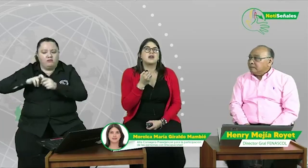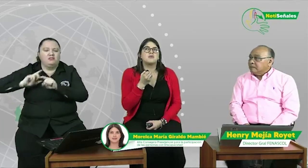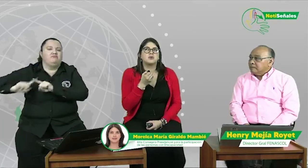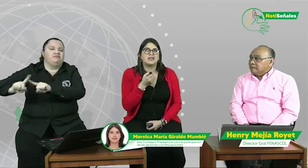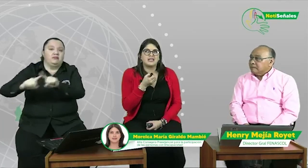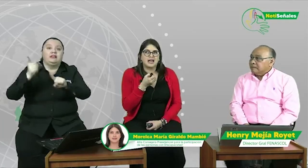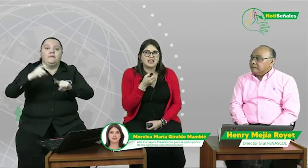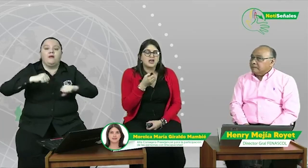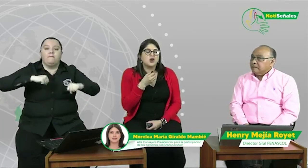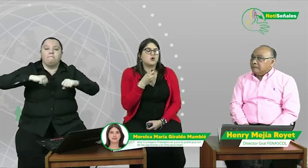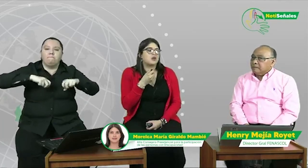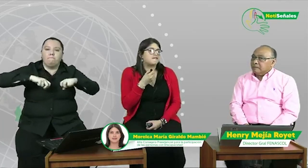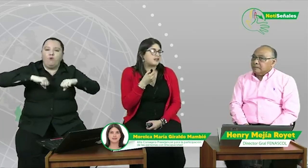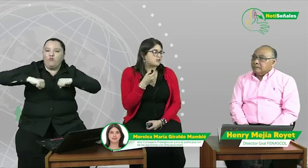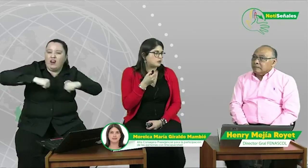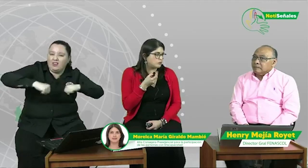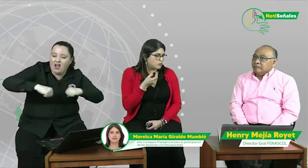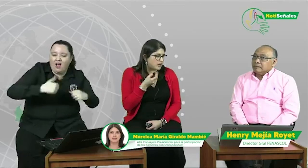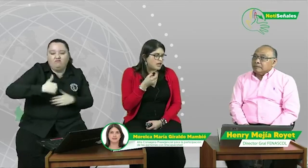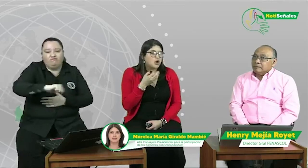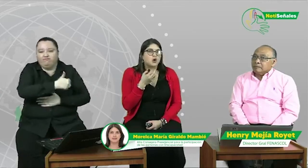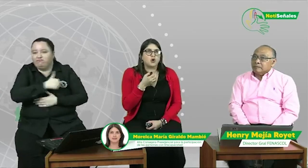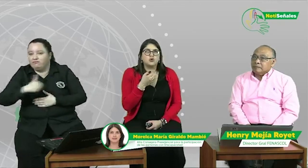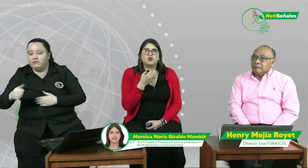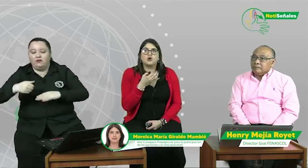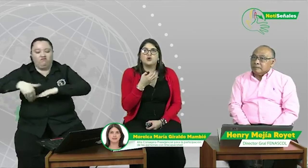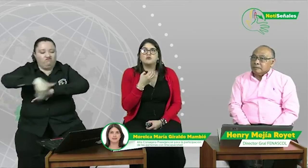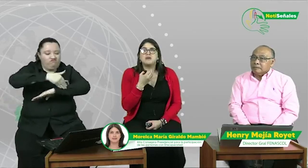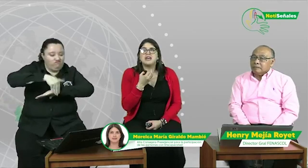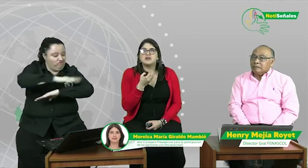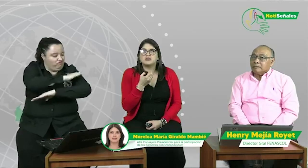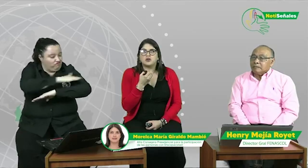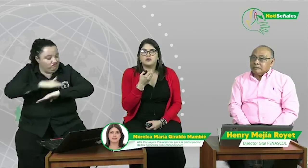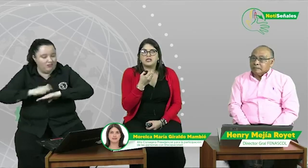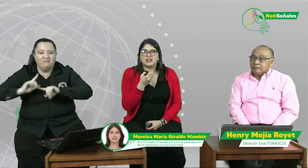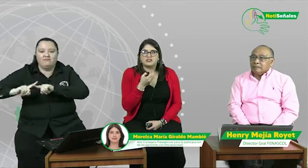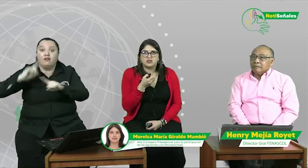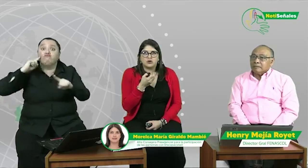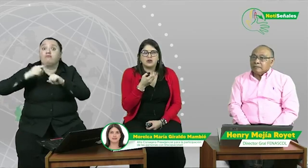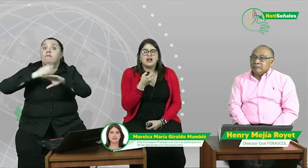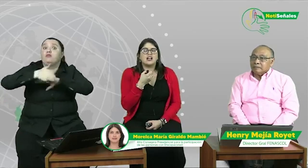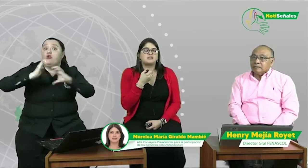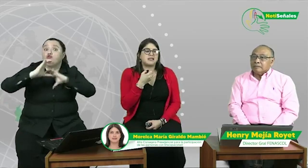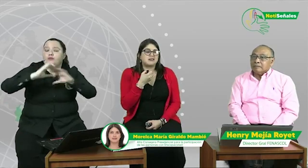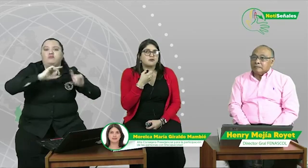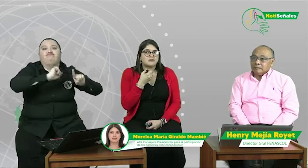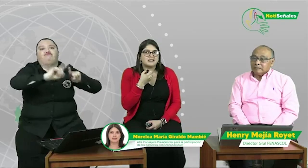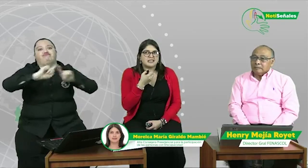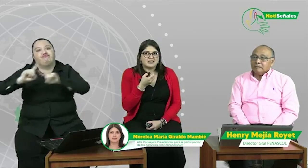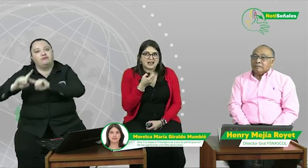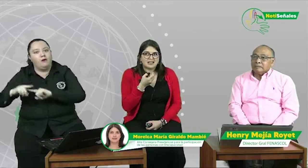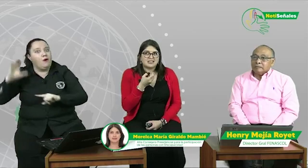movilidad, con la infraestructura, con todos los medios de comunicación, las plataformas digitales y